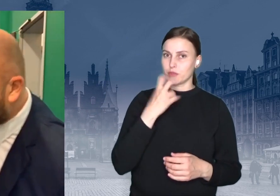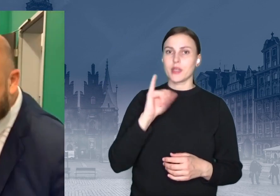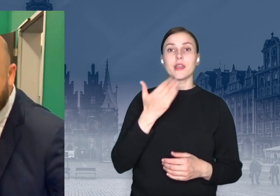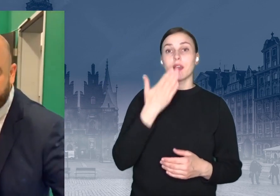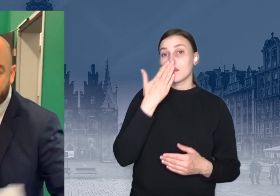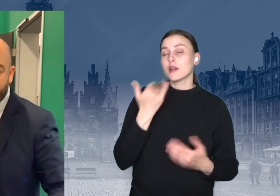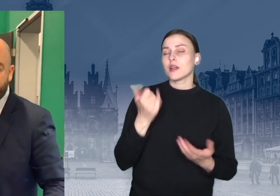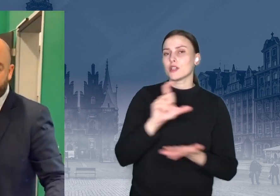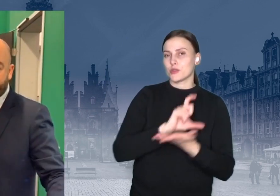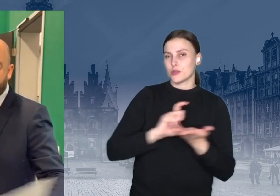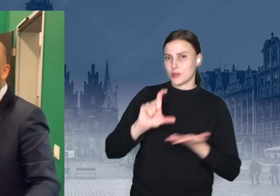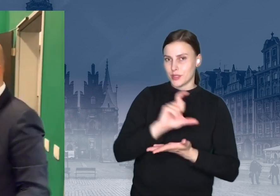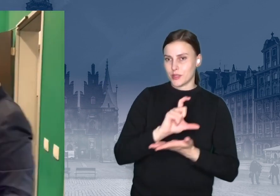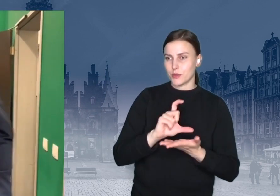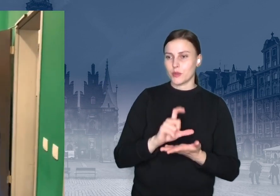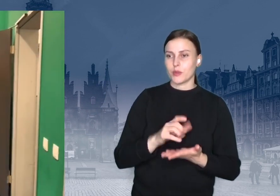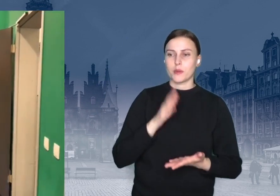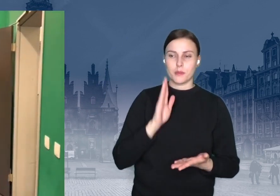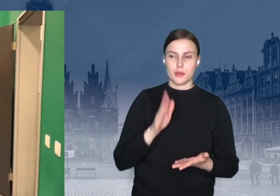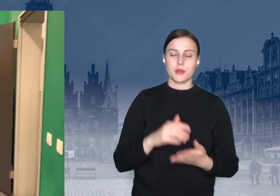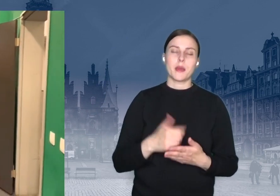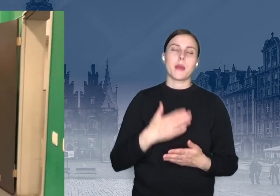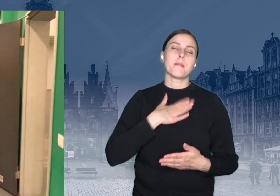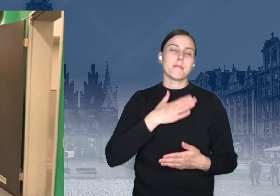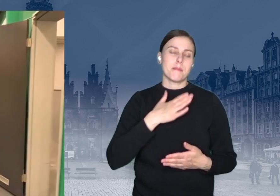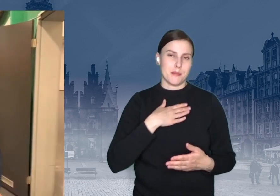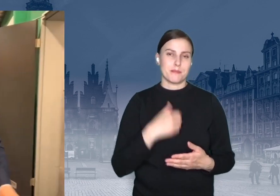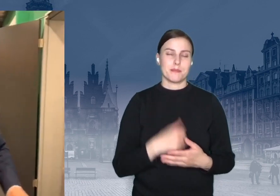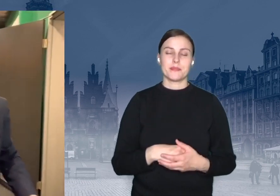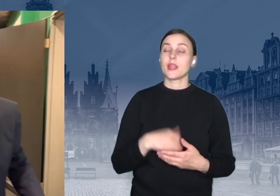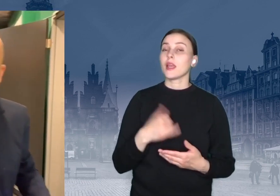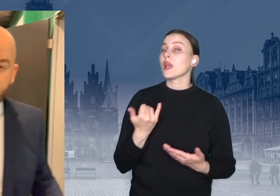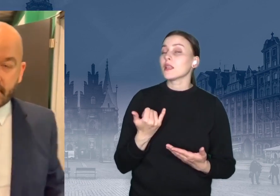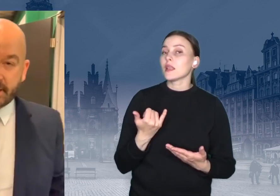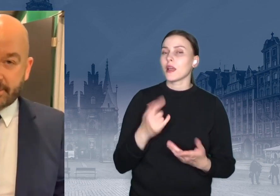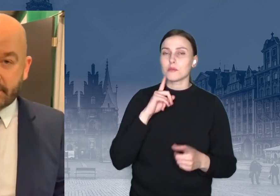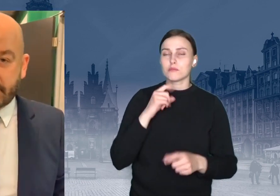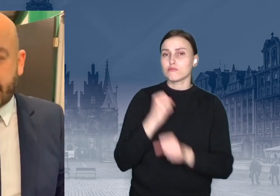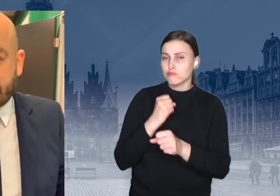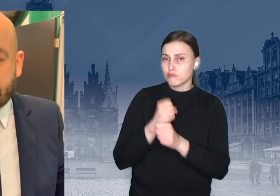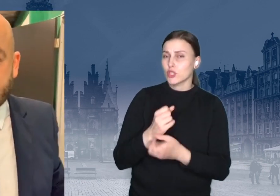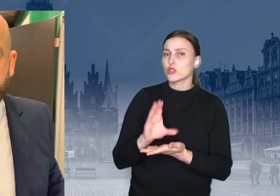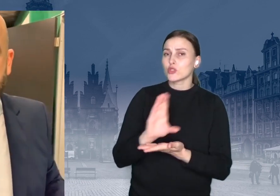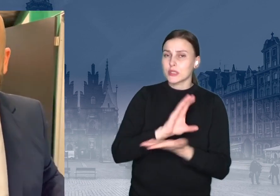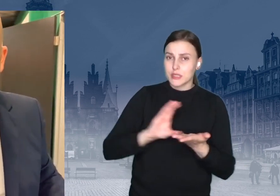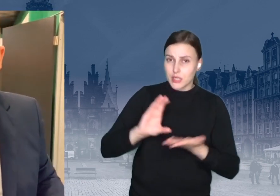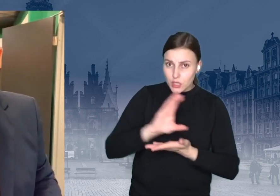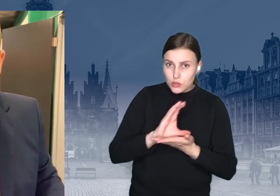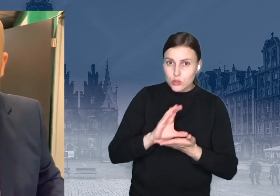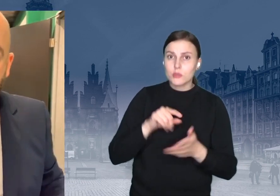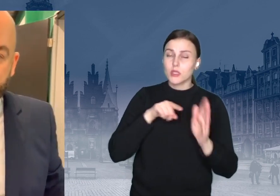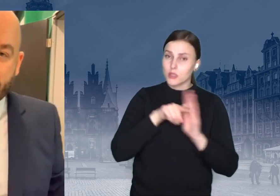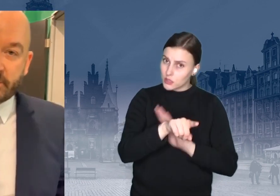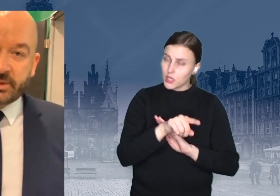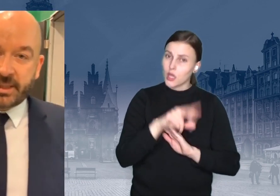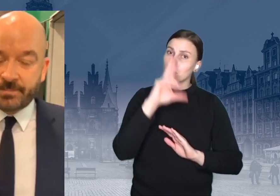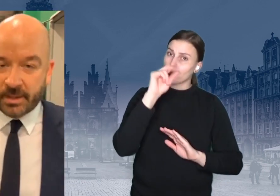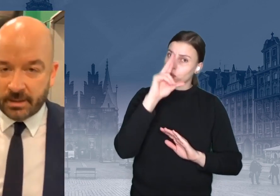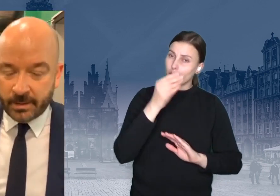będzie sucha, bo mam coś. Jak służy stadion? No na przykład stadion służy temu także, że w poniedziałek tutaj odbędą się